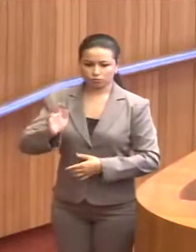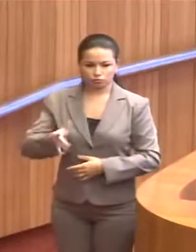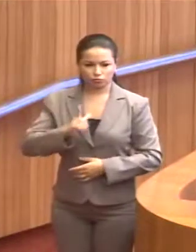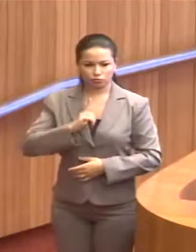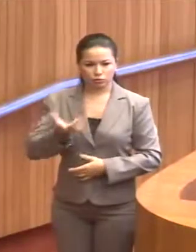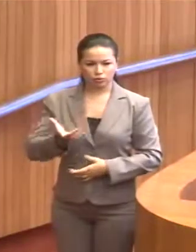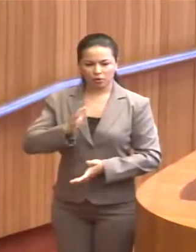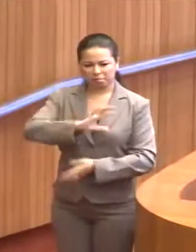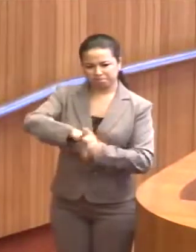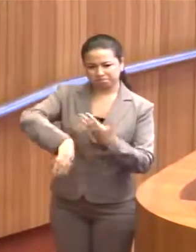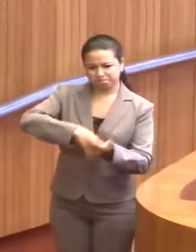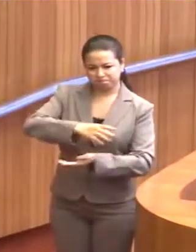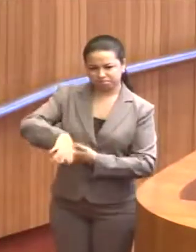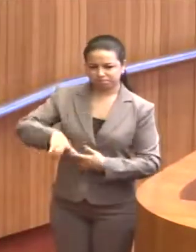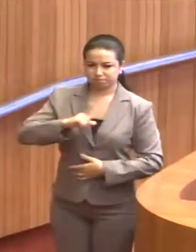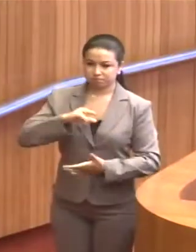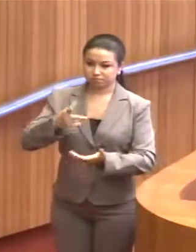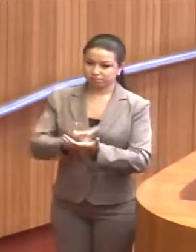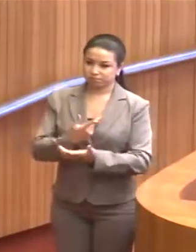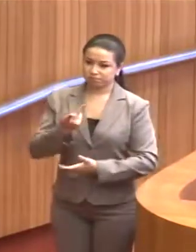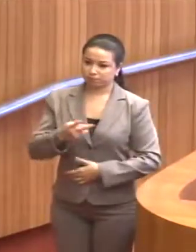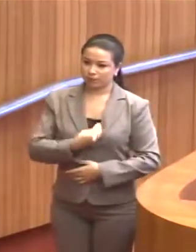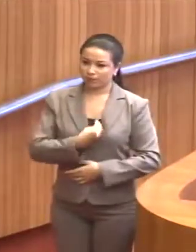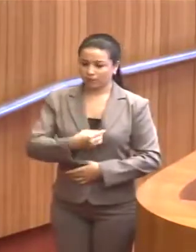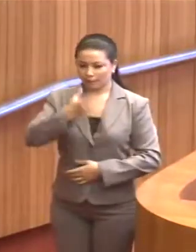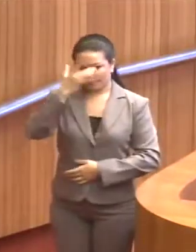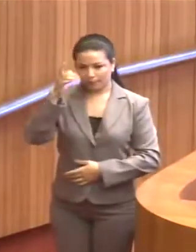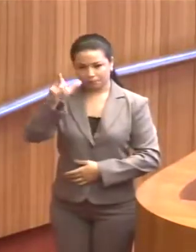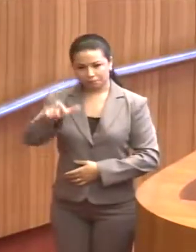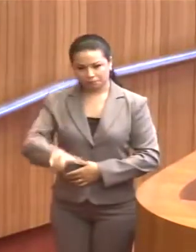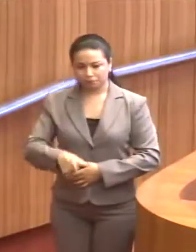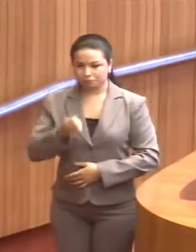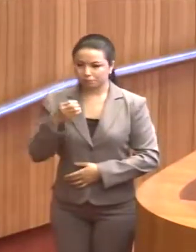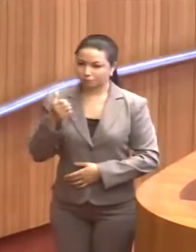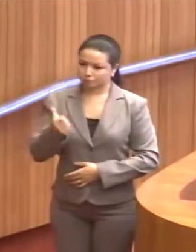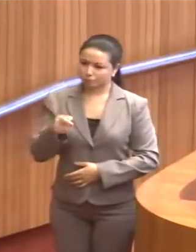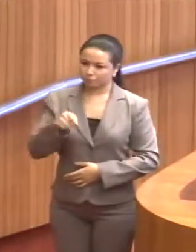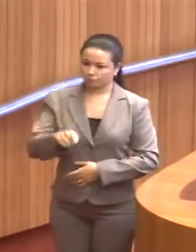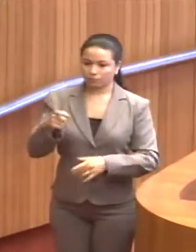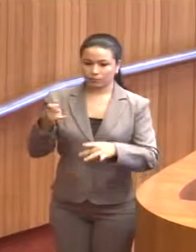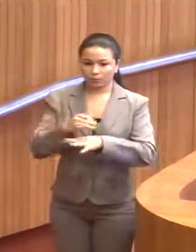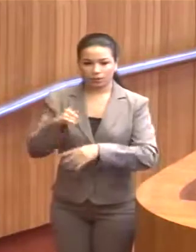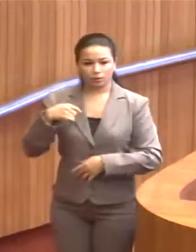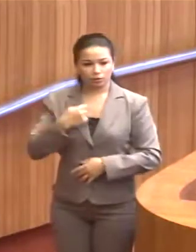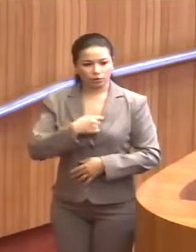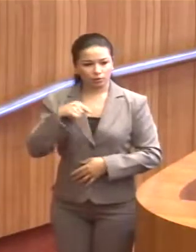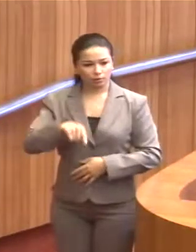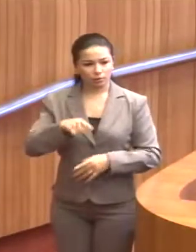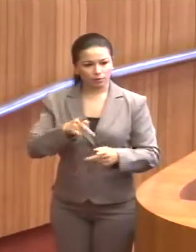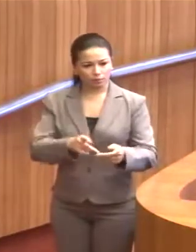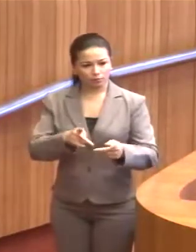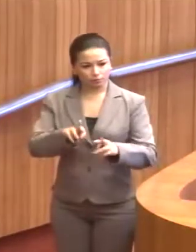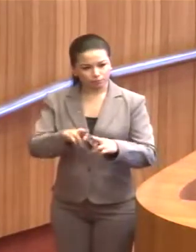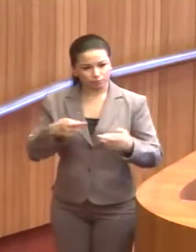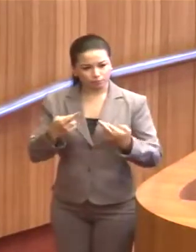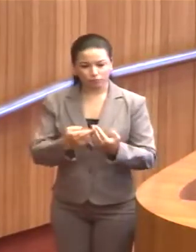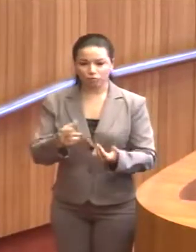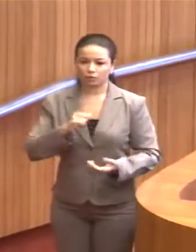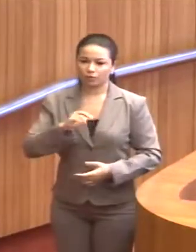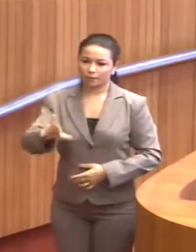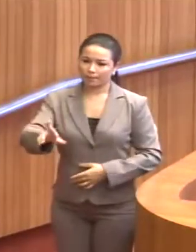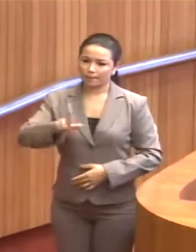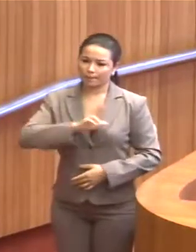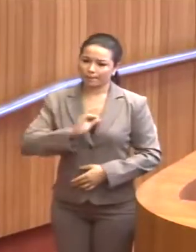caos e colocando em risco a vida do cidadão de bem na nossa cidade. Nós fomos lá naquela reunião e tivemos um resultado importante,